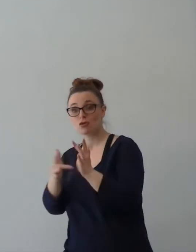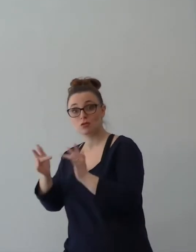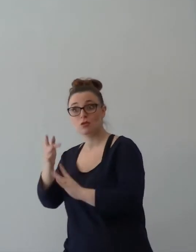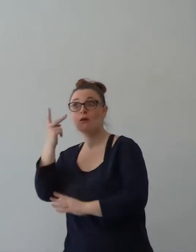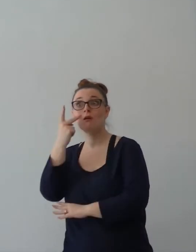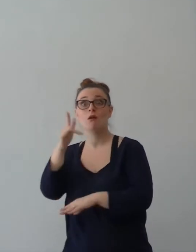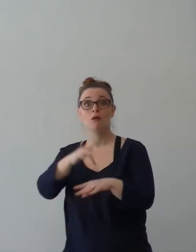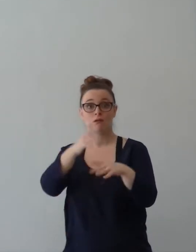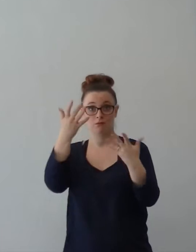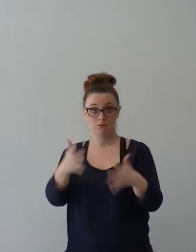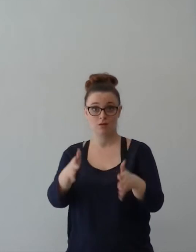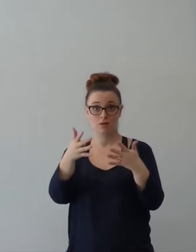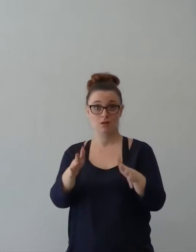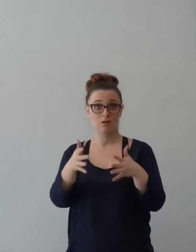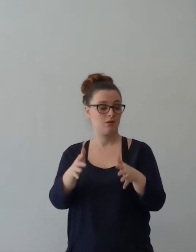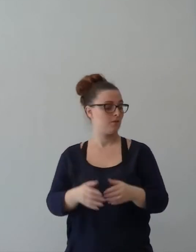diceva,